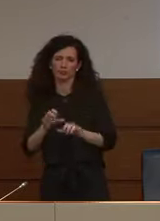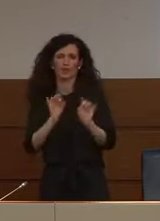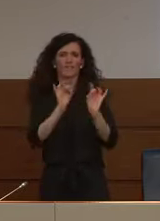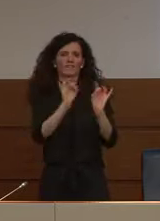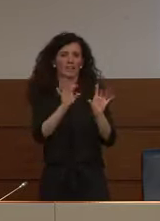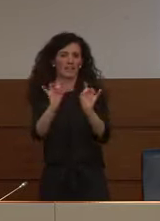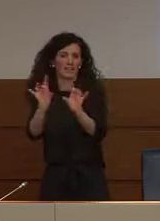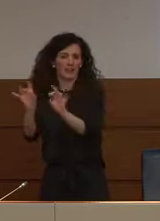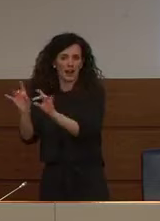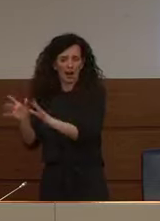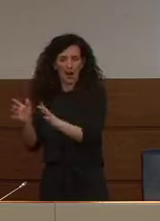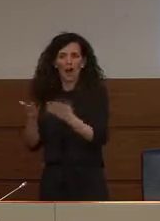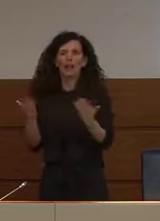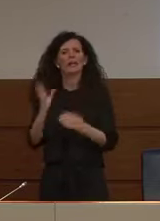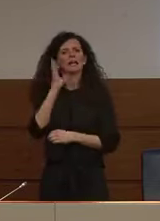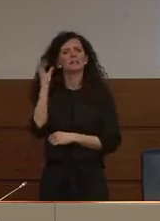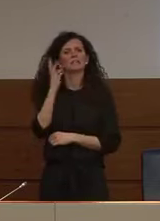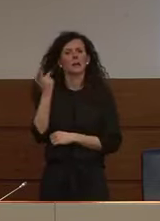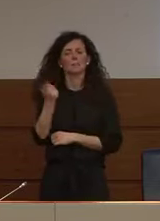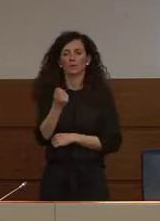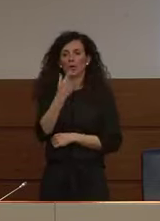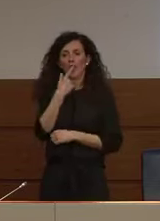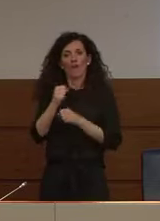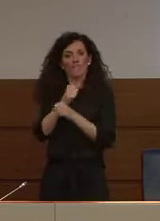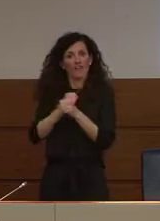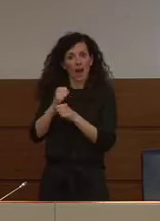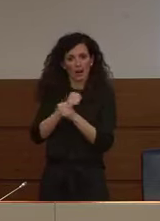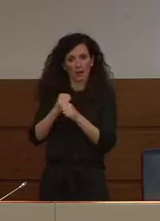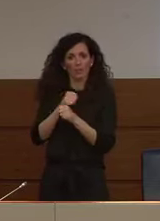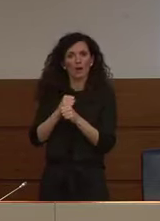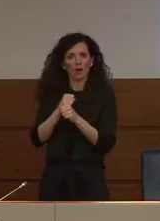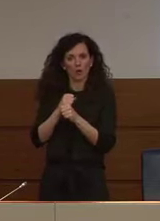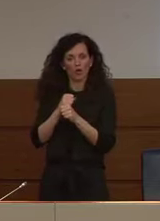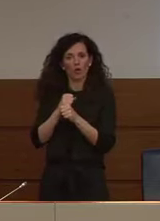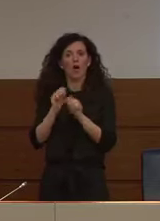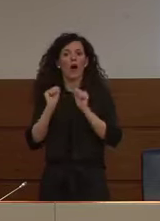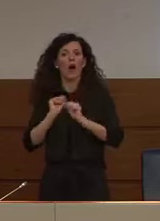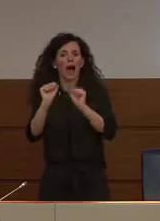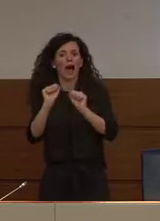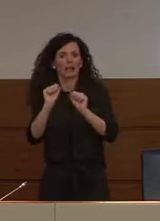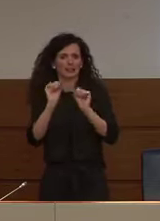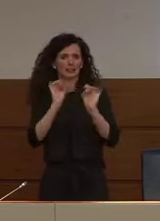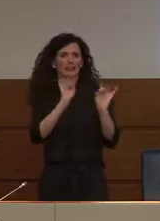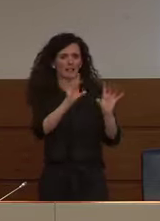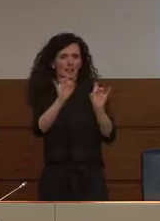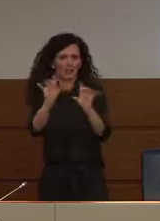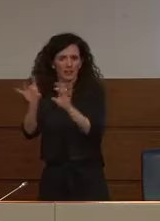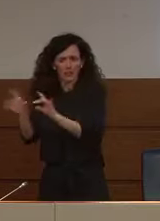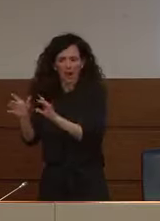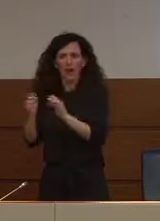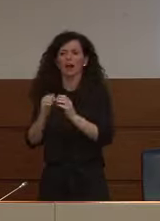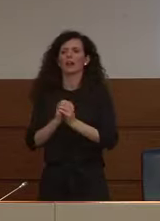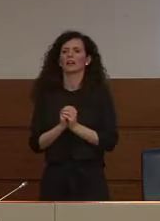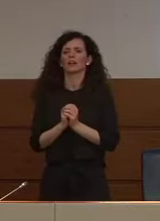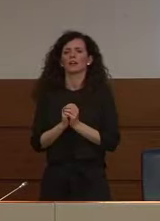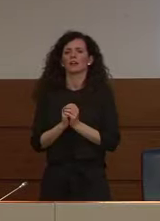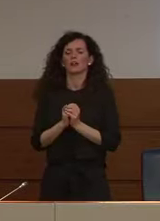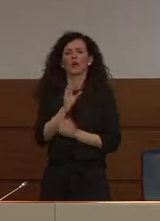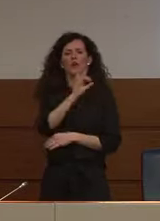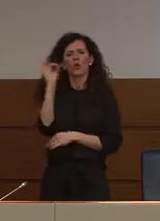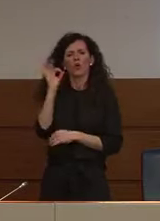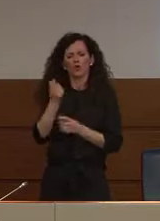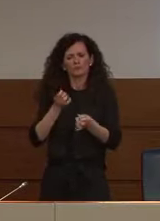di farmaci ad azione antivirale, sia di strategie di